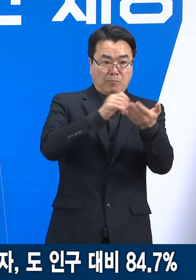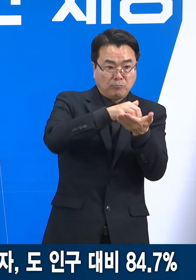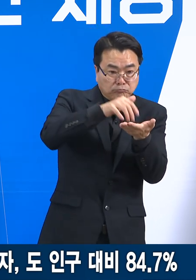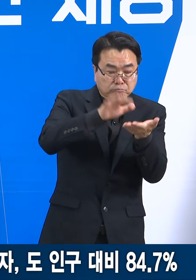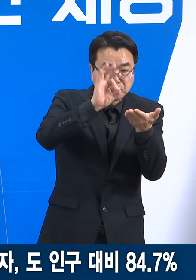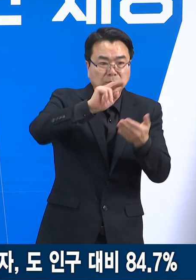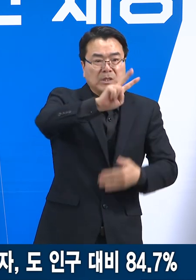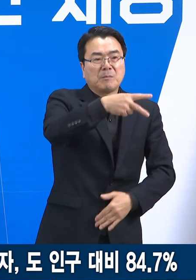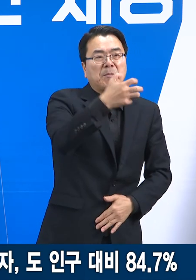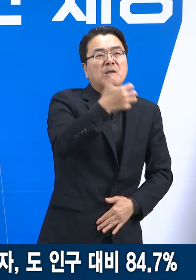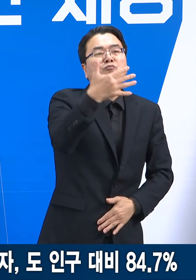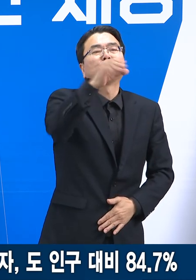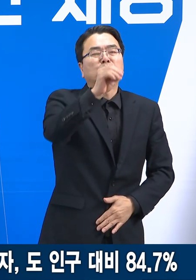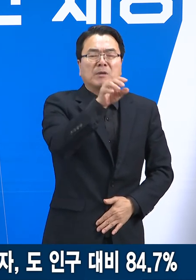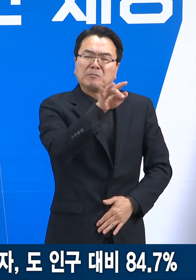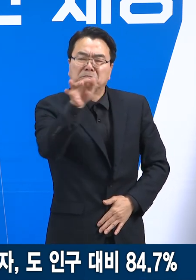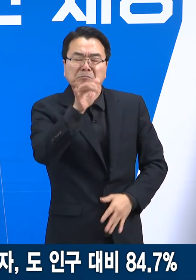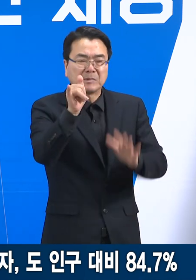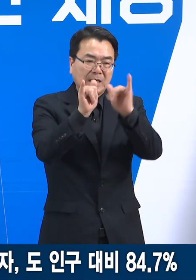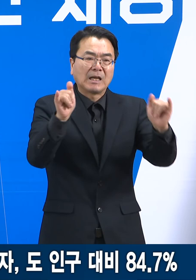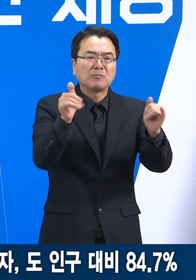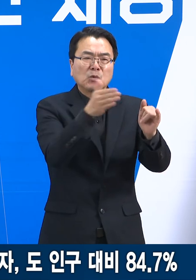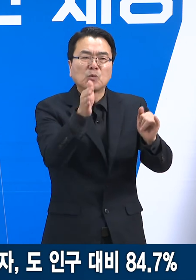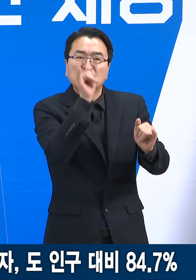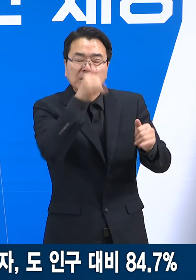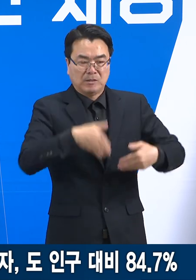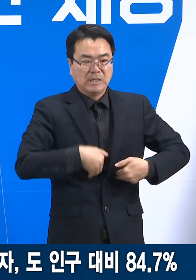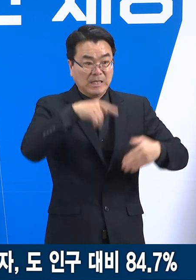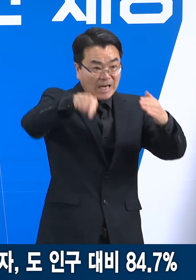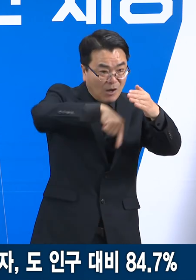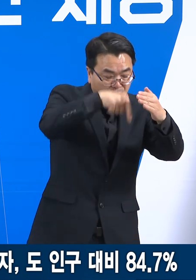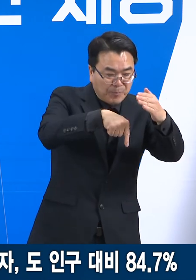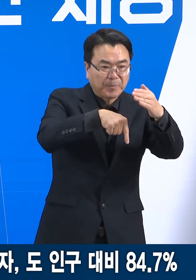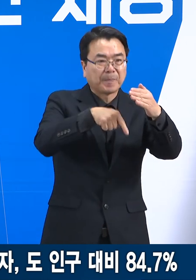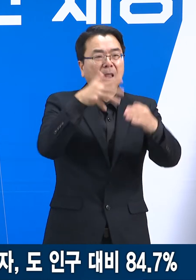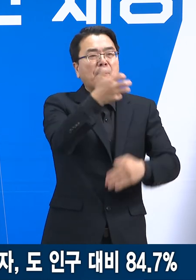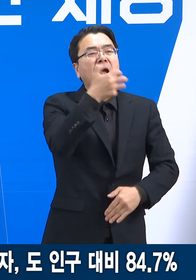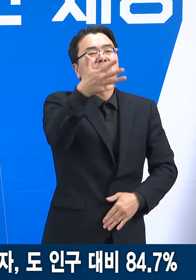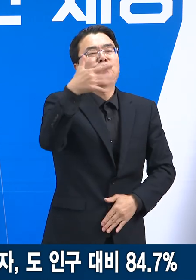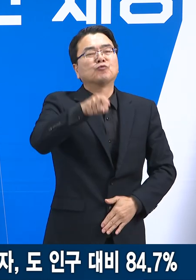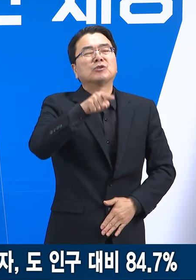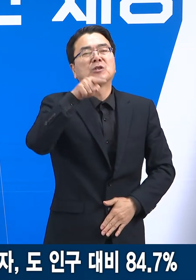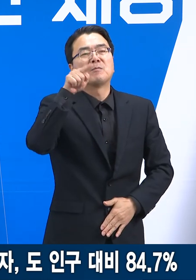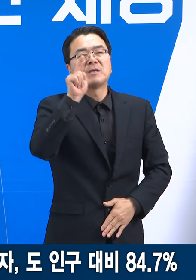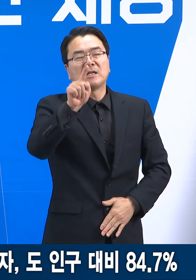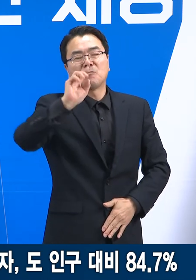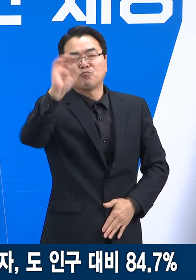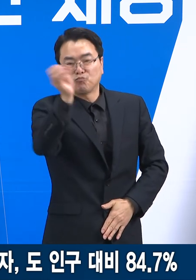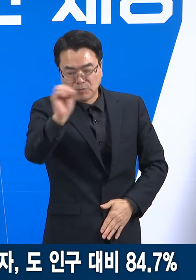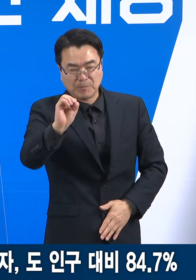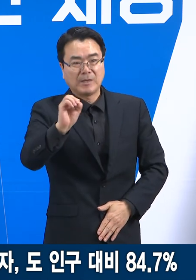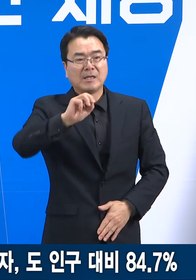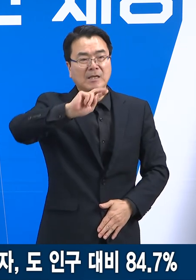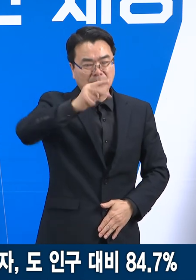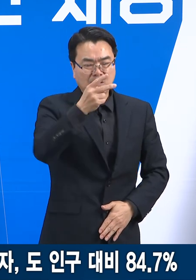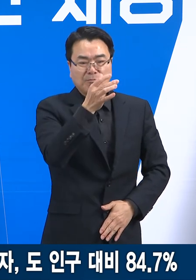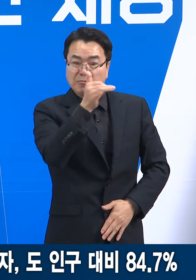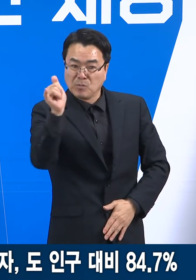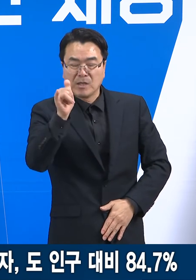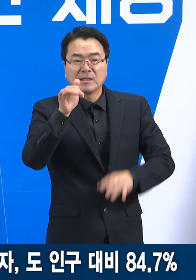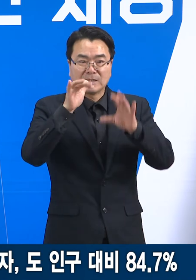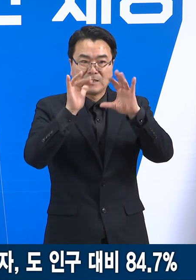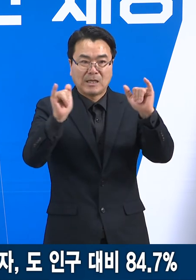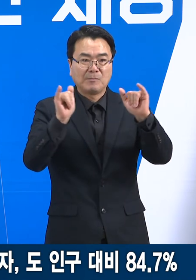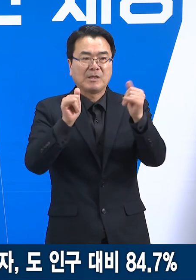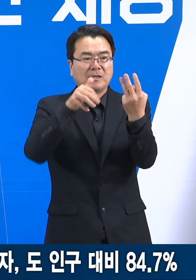289만 6,181명이며 이 중 89.9%인 260만 2,299명이